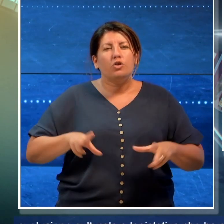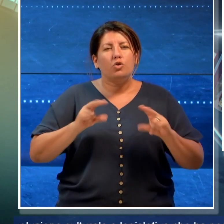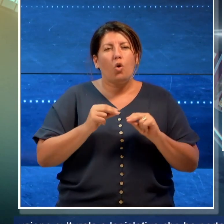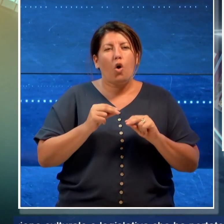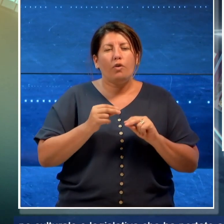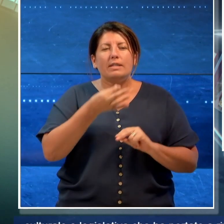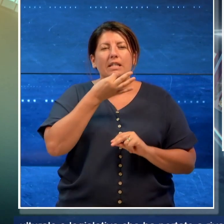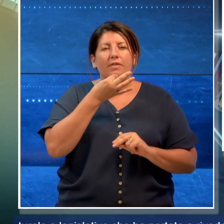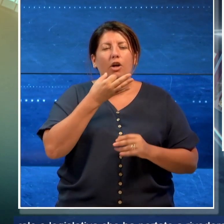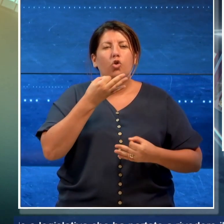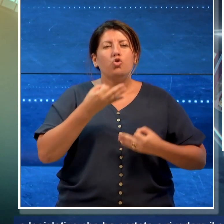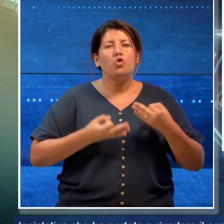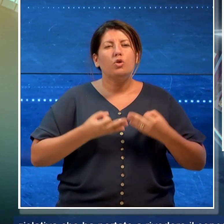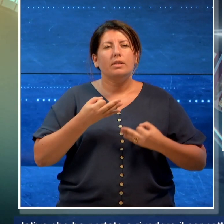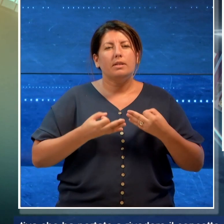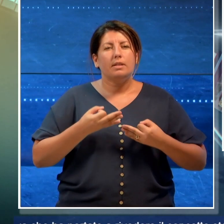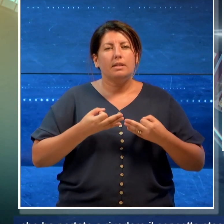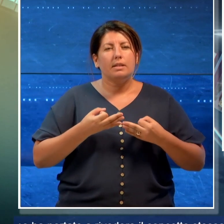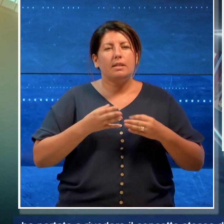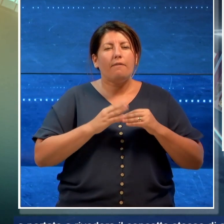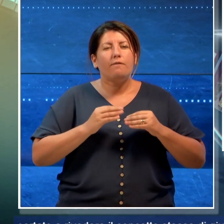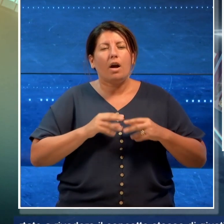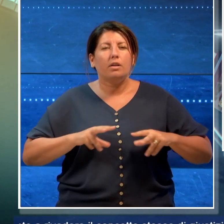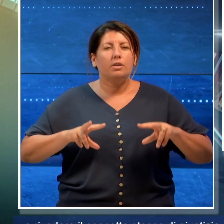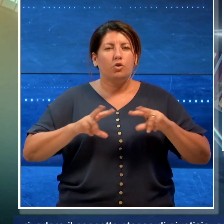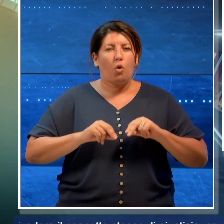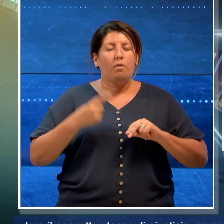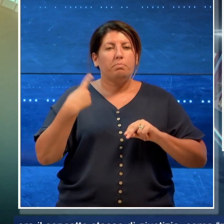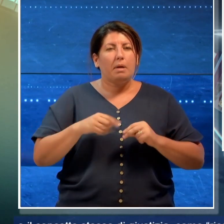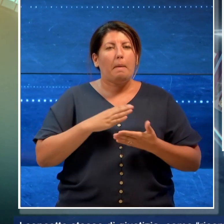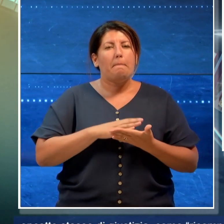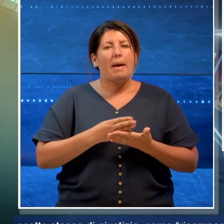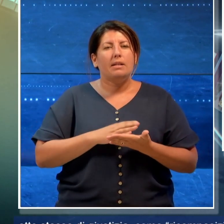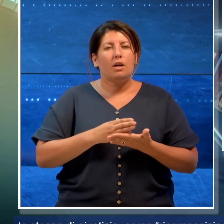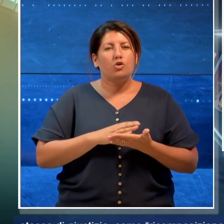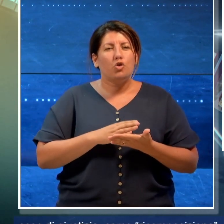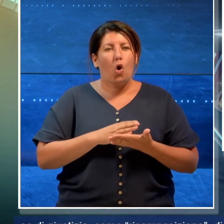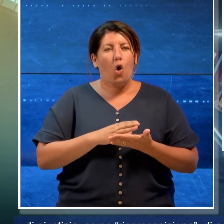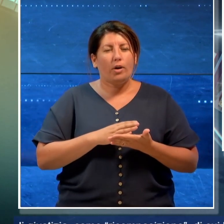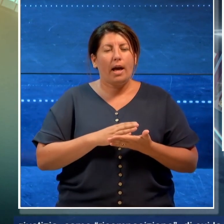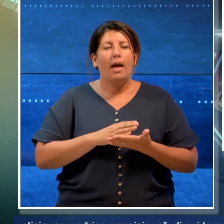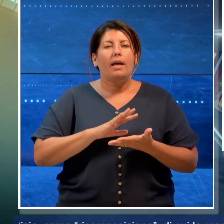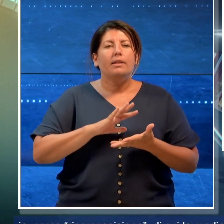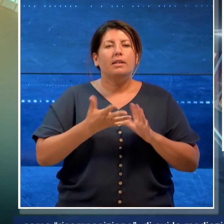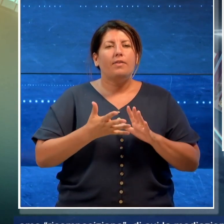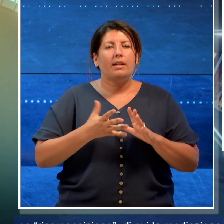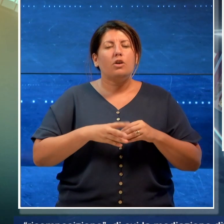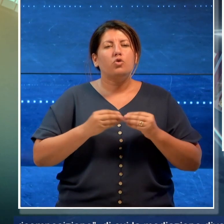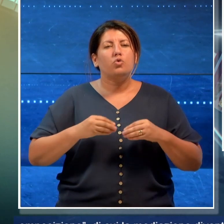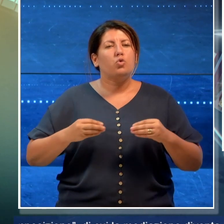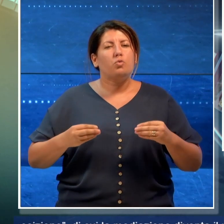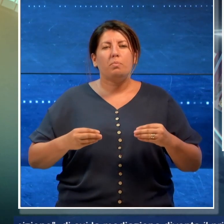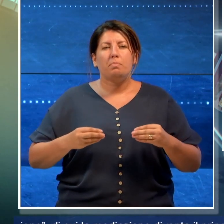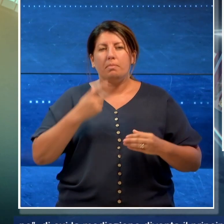giustizia come ricomposizione, di cui la mediazione diventa il principale strumento attuativo.